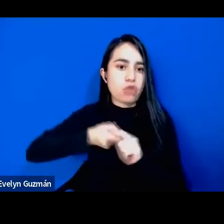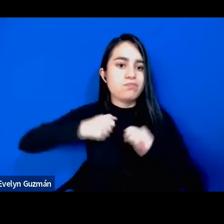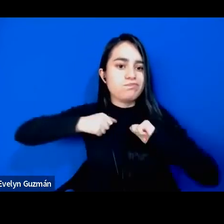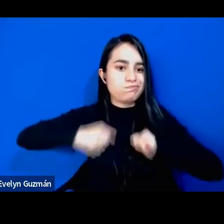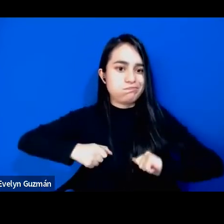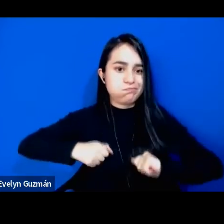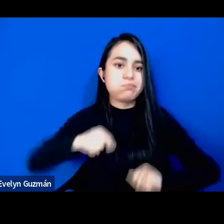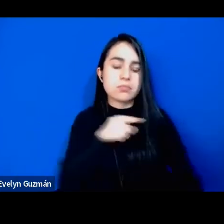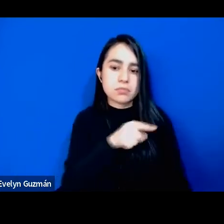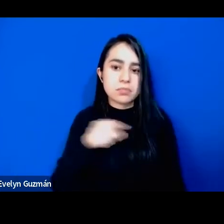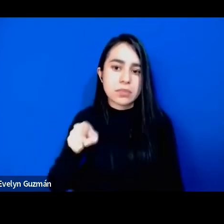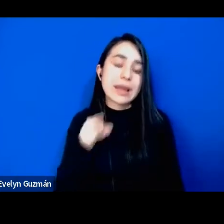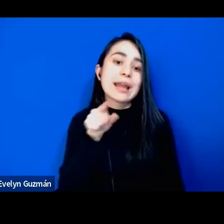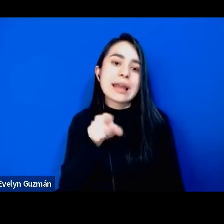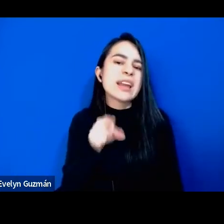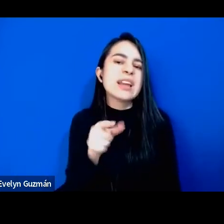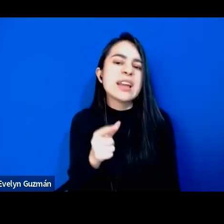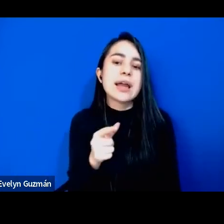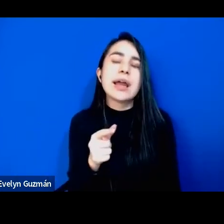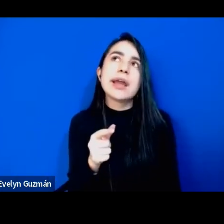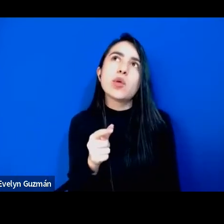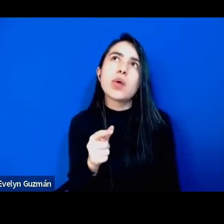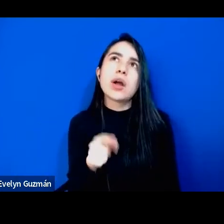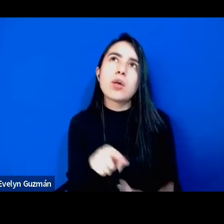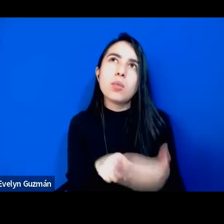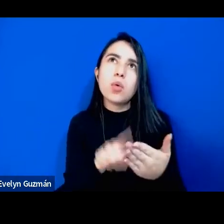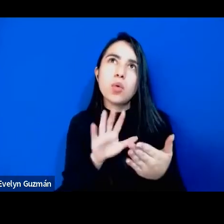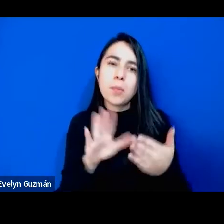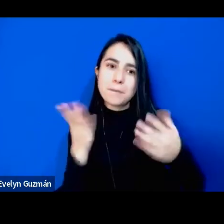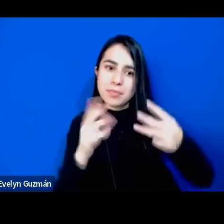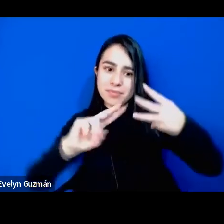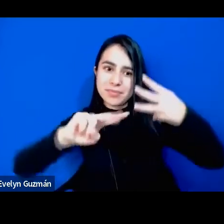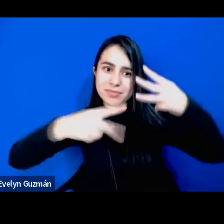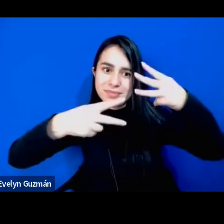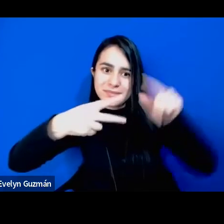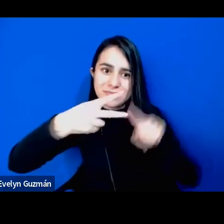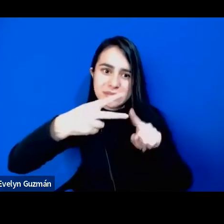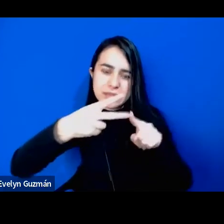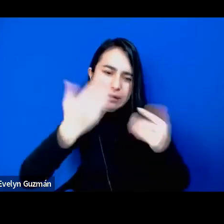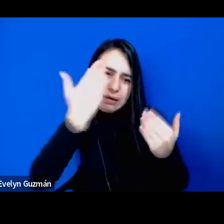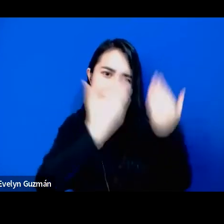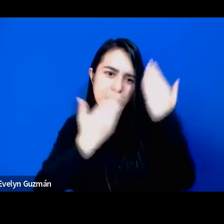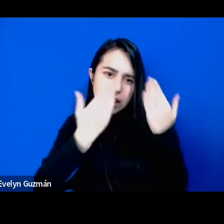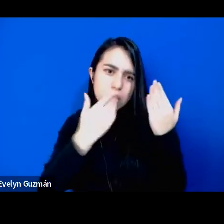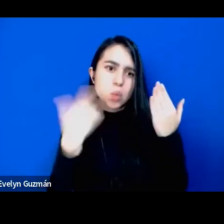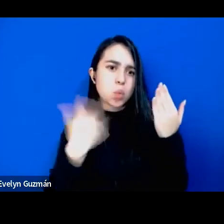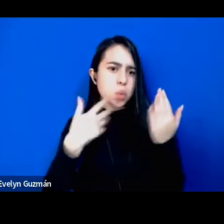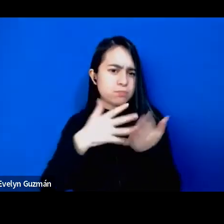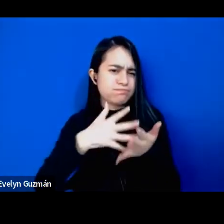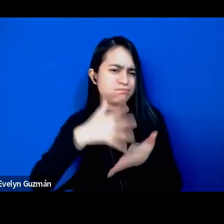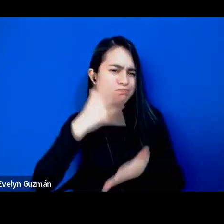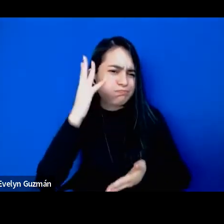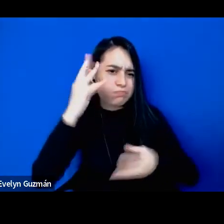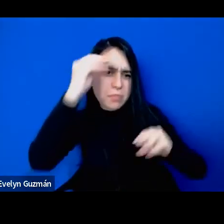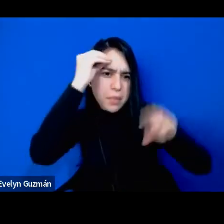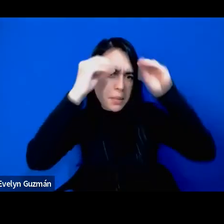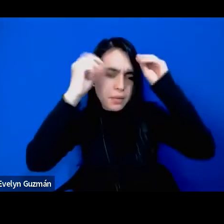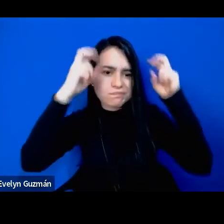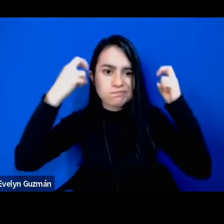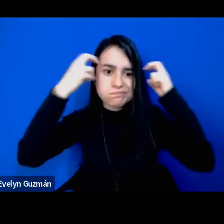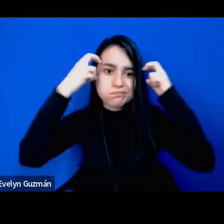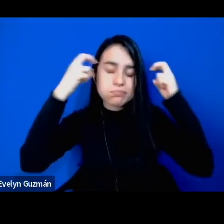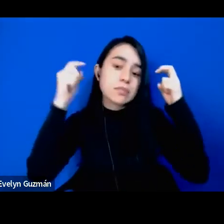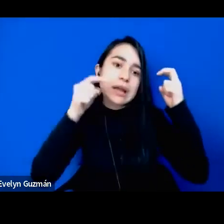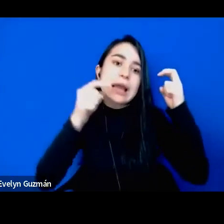riqueza bueno el análisis de ese capítulo genera una riqueza analítica y de conocimiento que